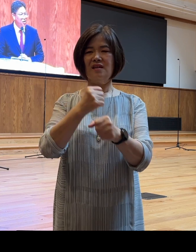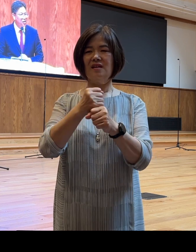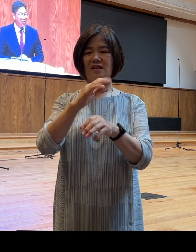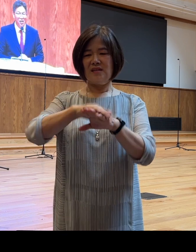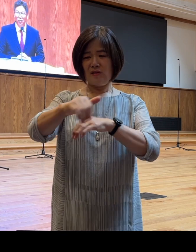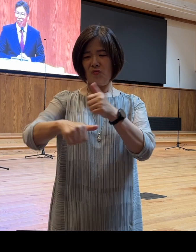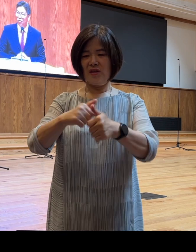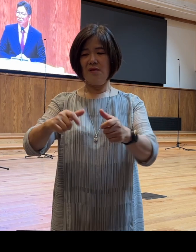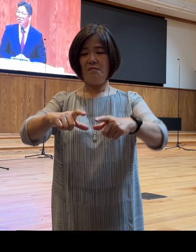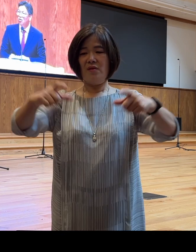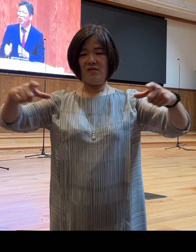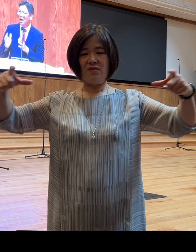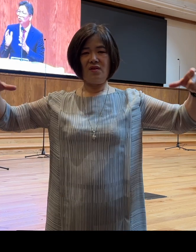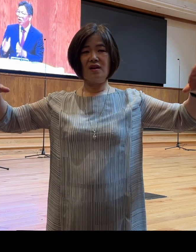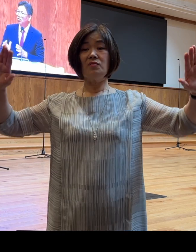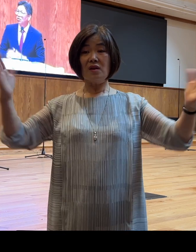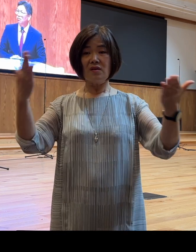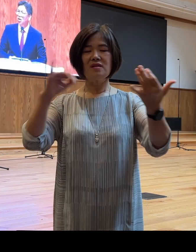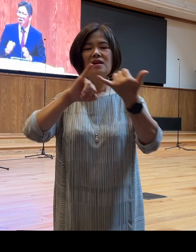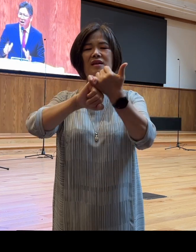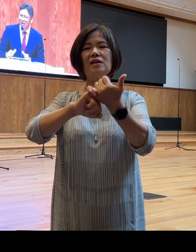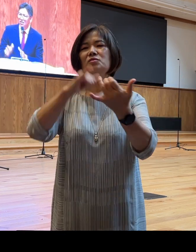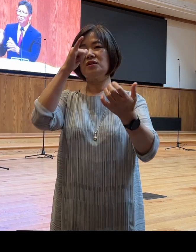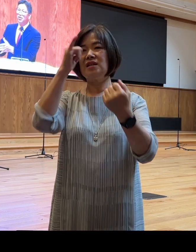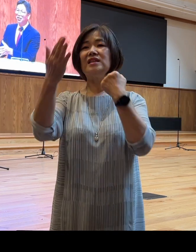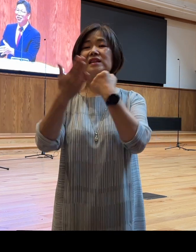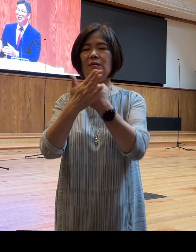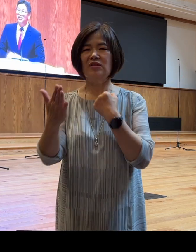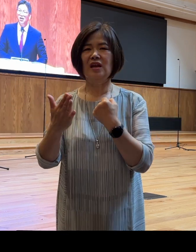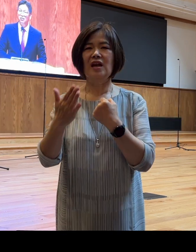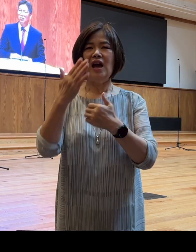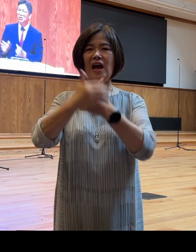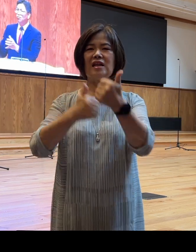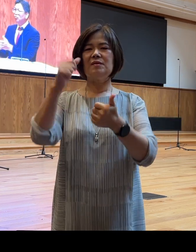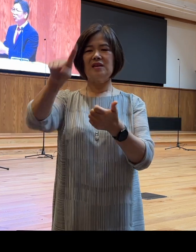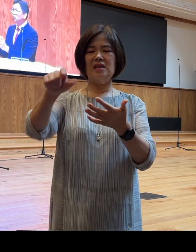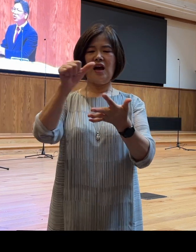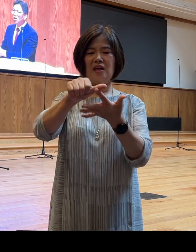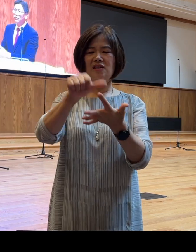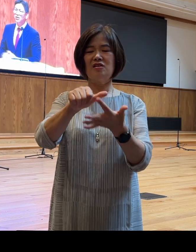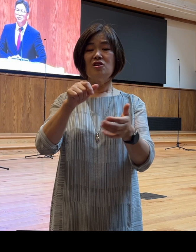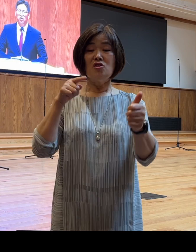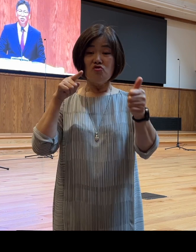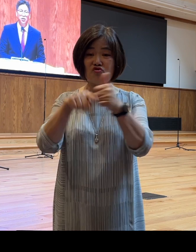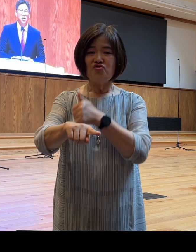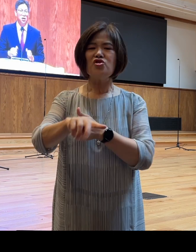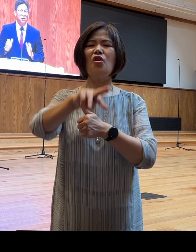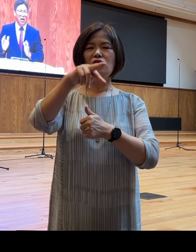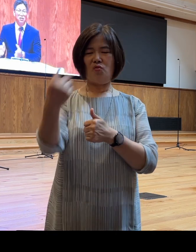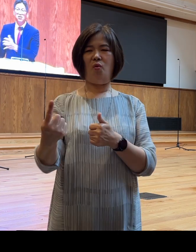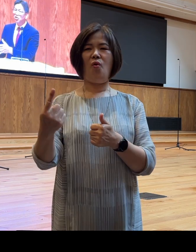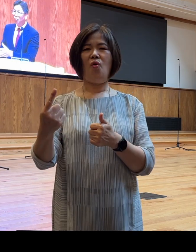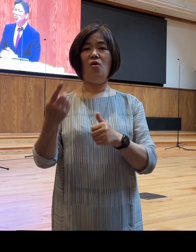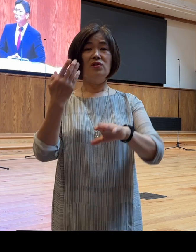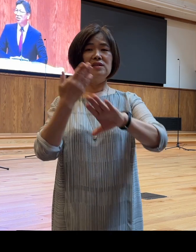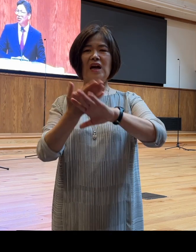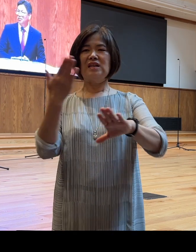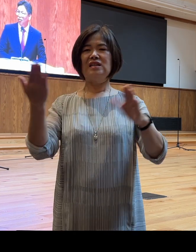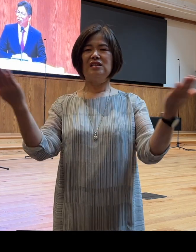될 것이다 라고 약속하셨기 때문에 하나님이 이 아이를 제물로 죽이라고 말씀하셨다면 다른 길이 없는 겁니다 어떤 길만